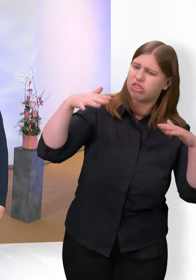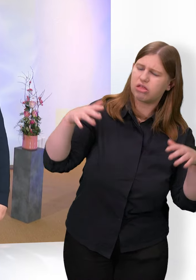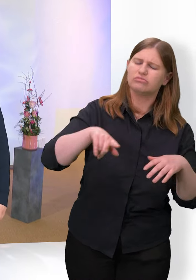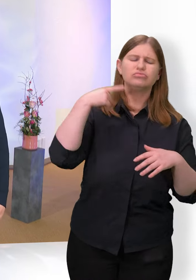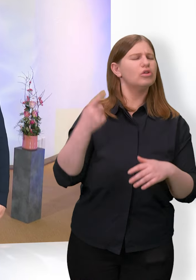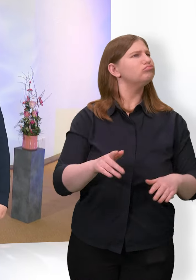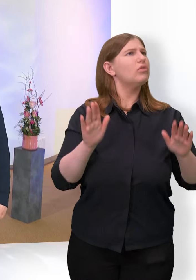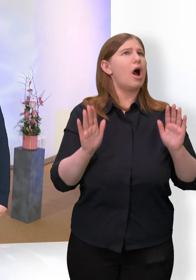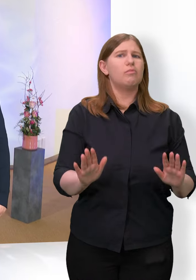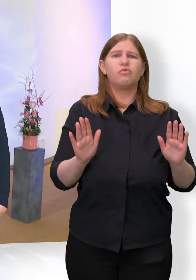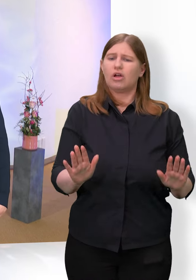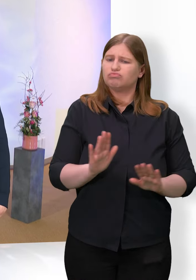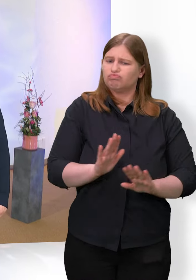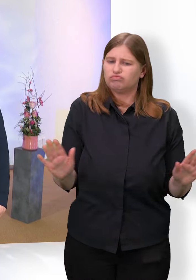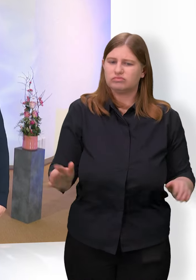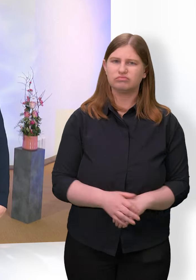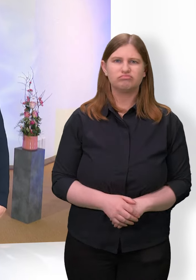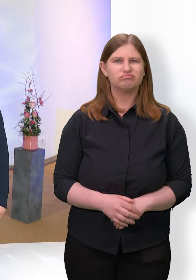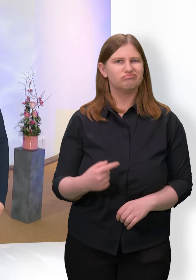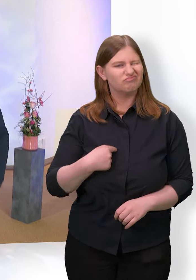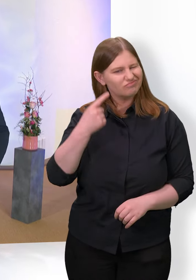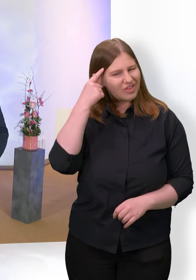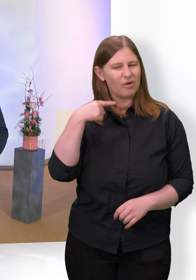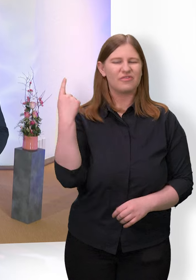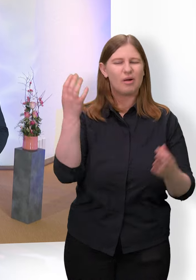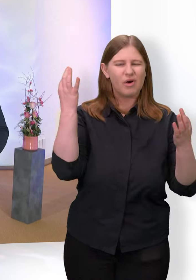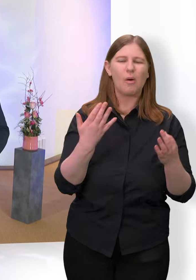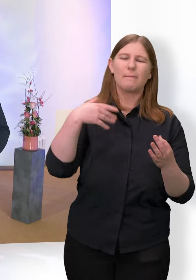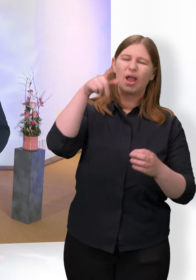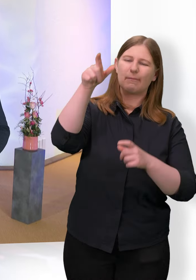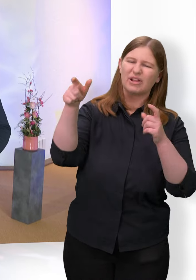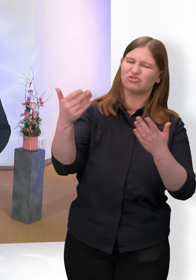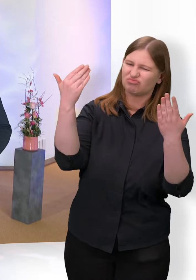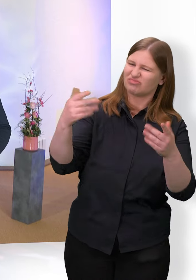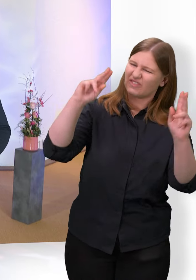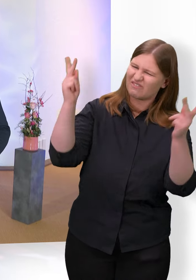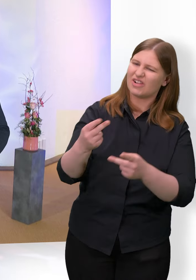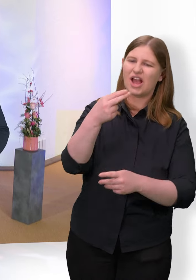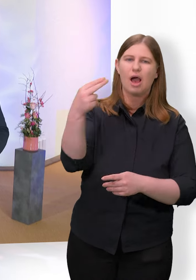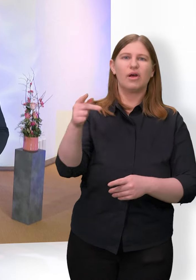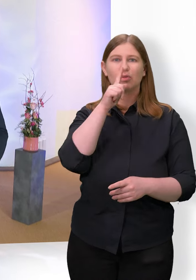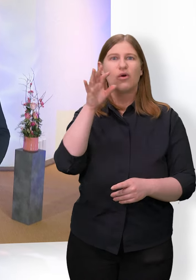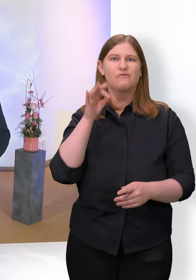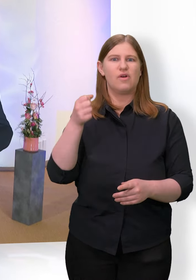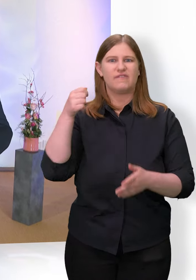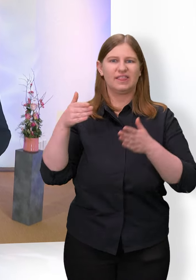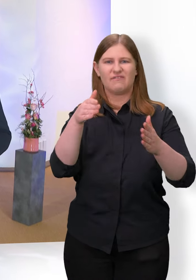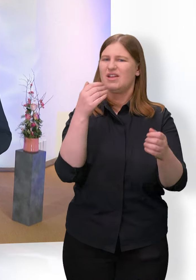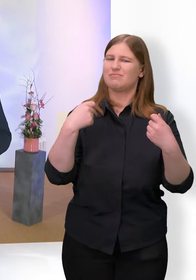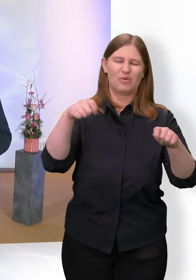Ich finde ja, wir brauchen mehr Menschen wie Herbert. Nicht nur um Wanderwege zu bauen, sondern auch sonst im Leben.